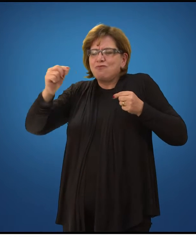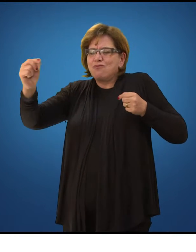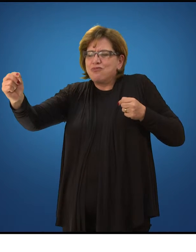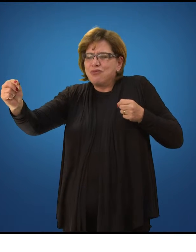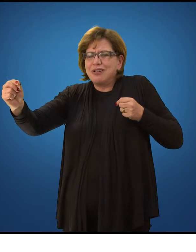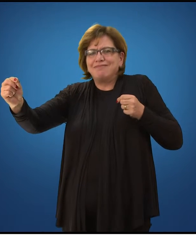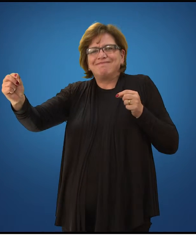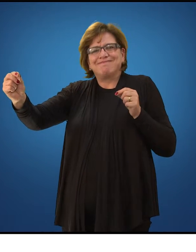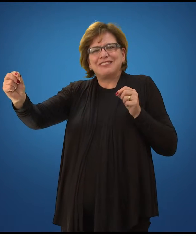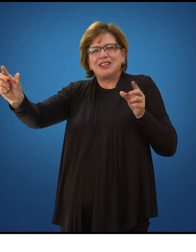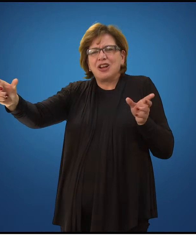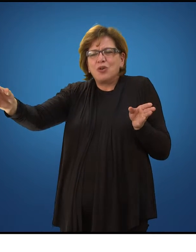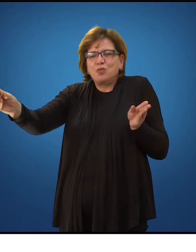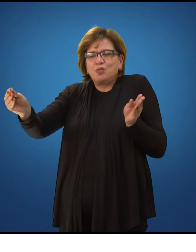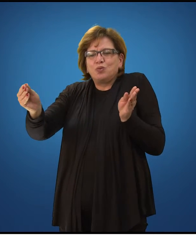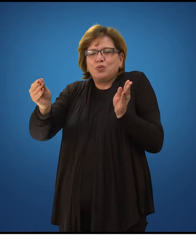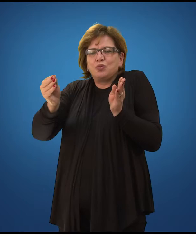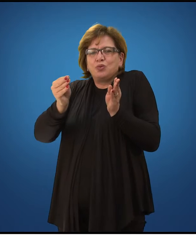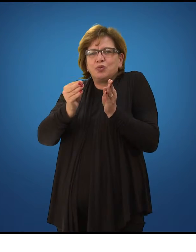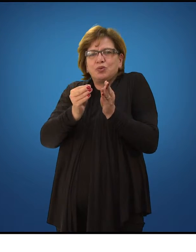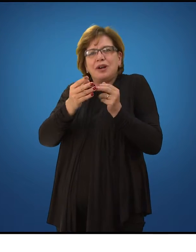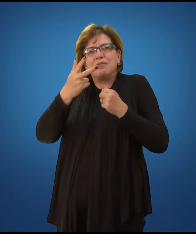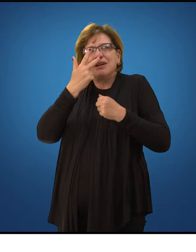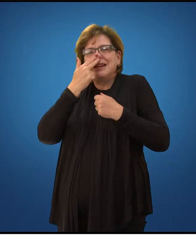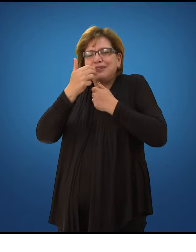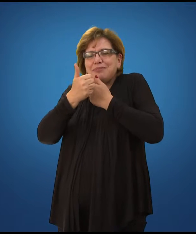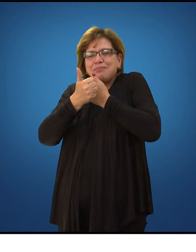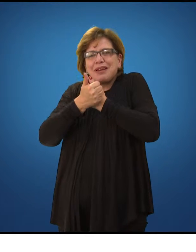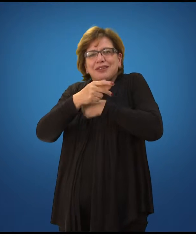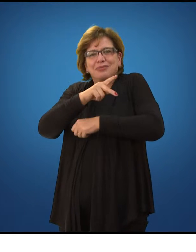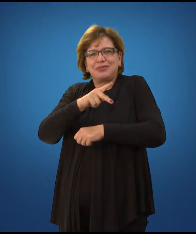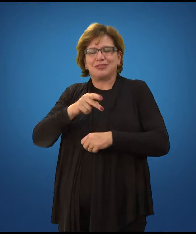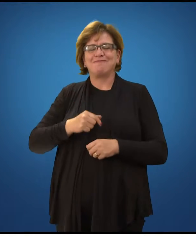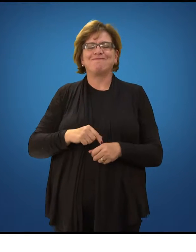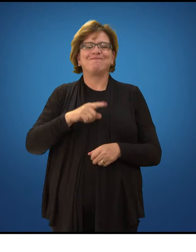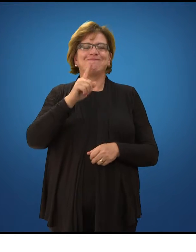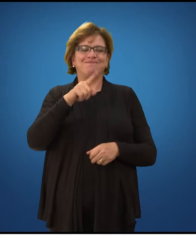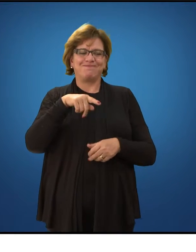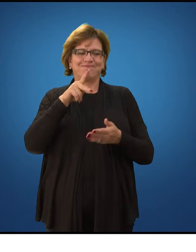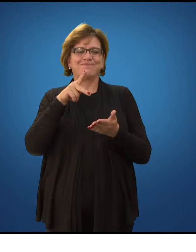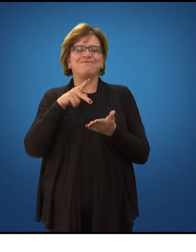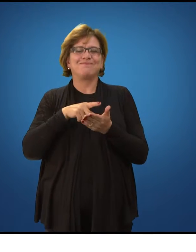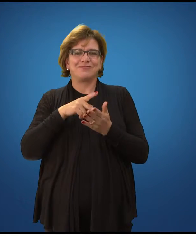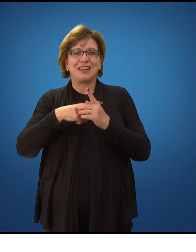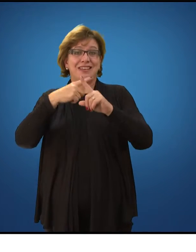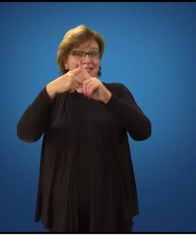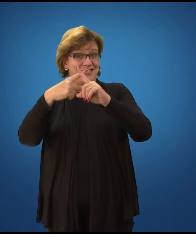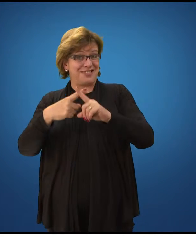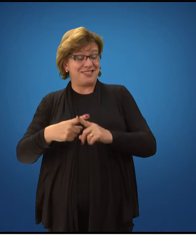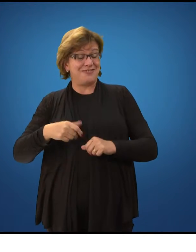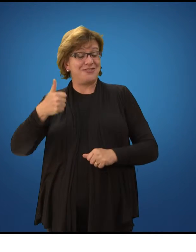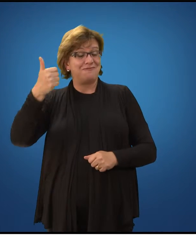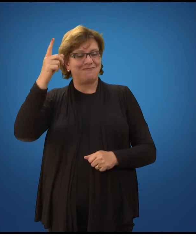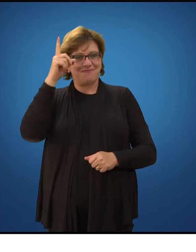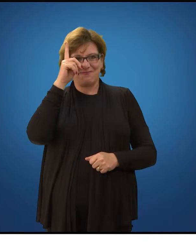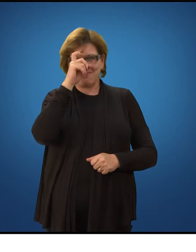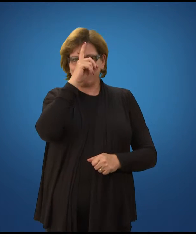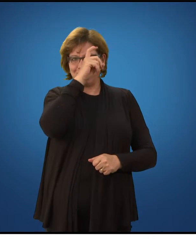entre aluno e professor. É, o desafio é grande porque, diferente de um curso presencial, onde o aluno consegue